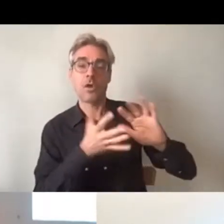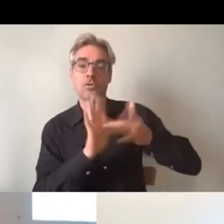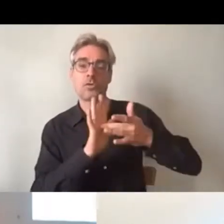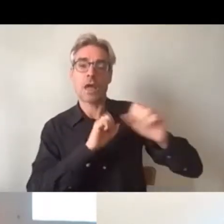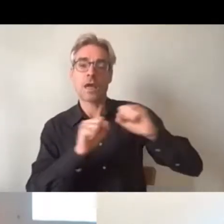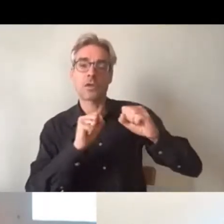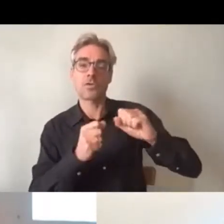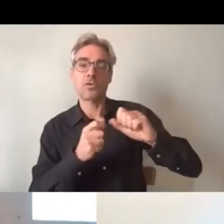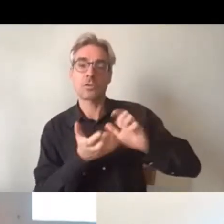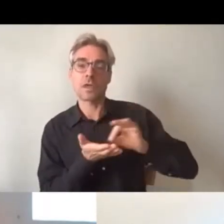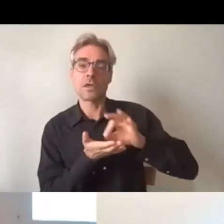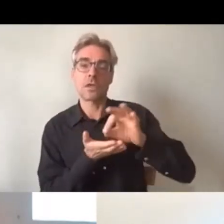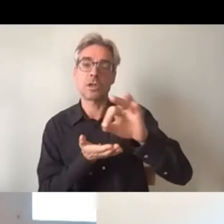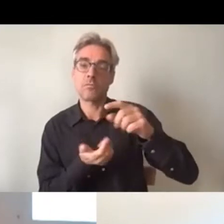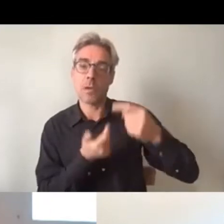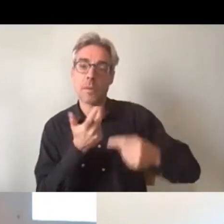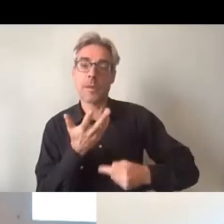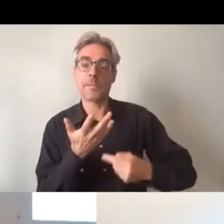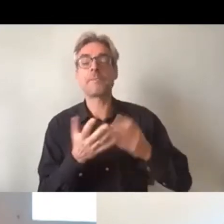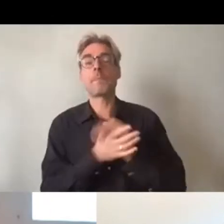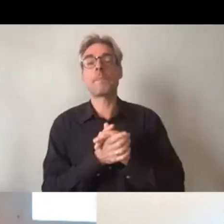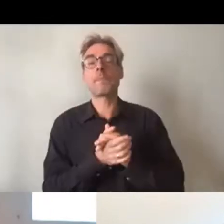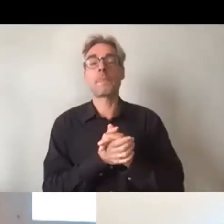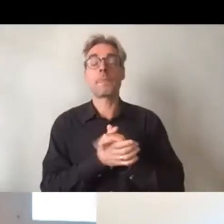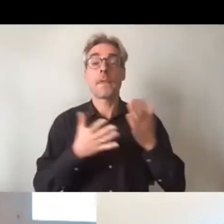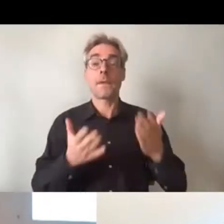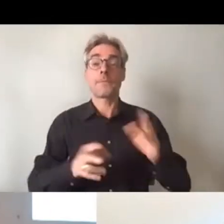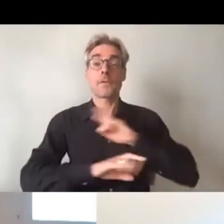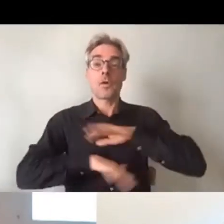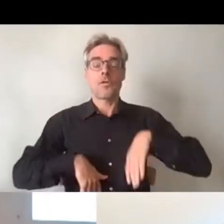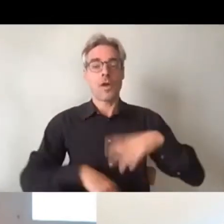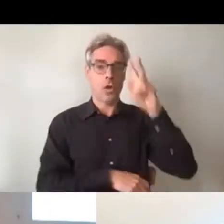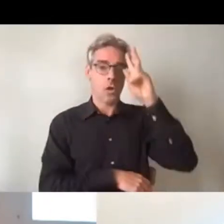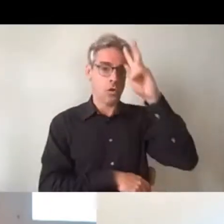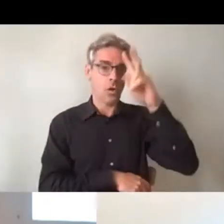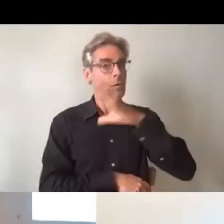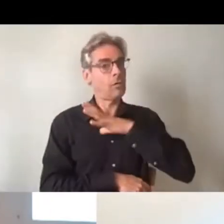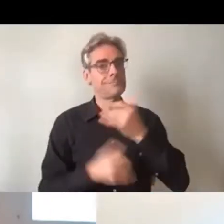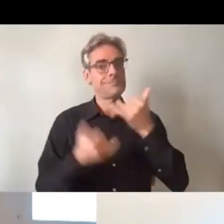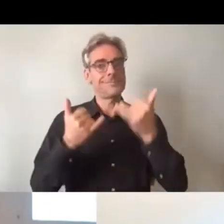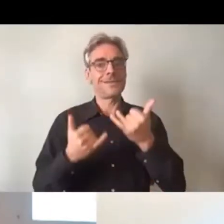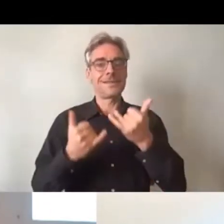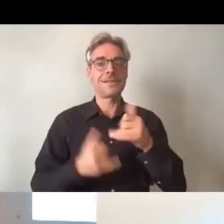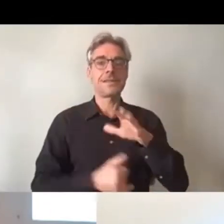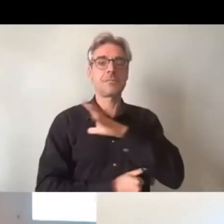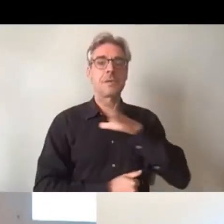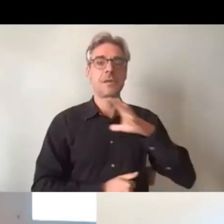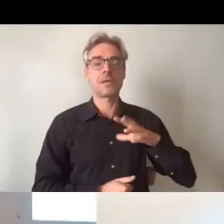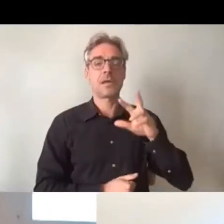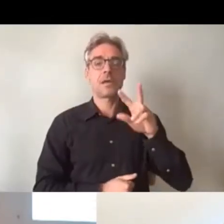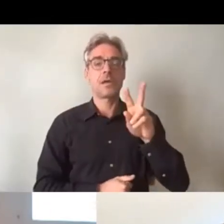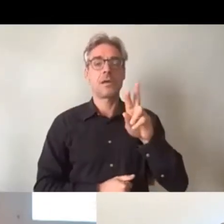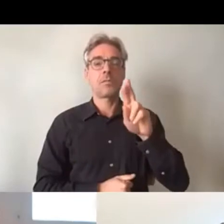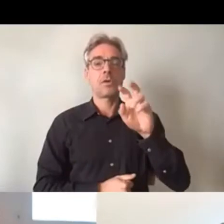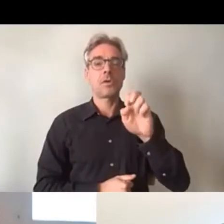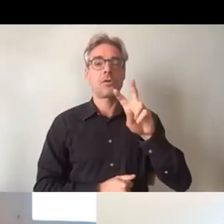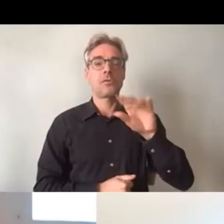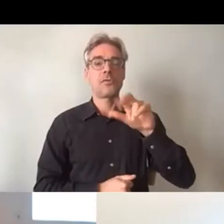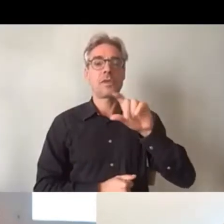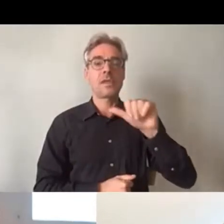conduire sur ce sujet. Et puis nous avons l'honneur de recevoir également Anne Revillard. Anne, vous êtes